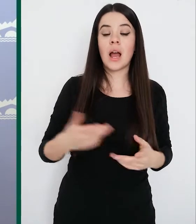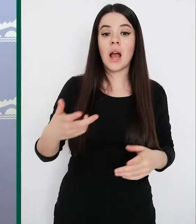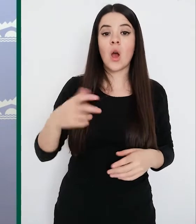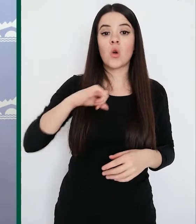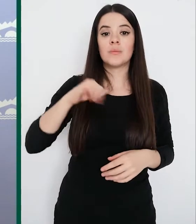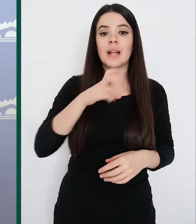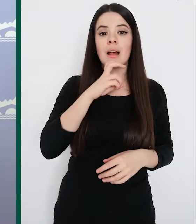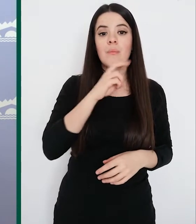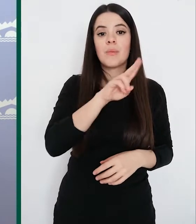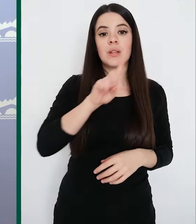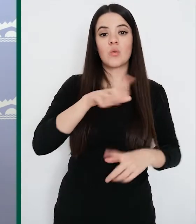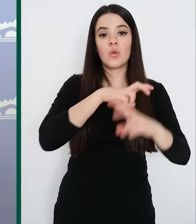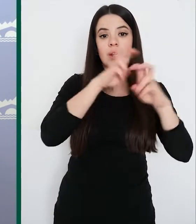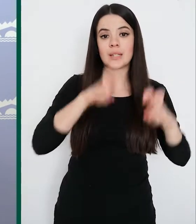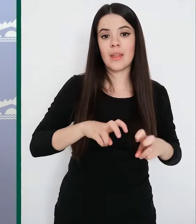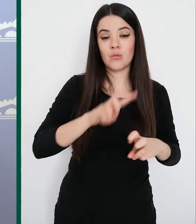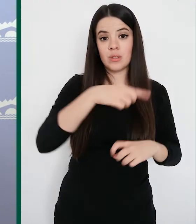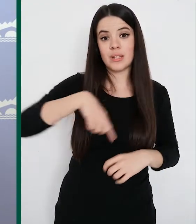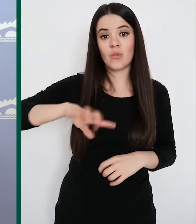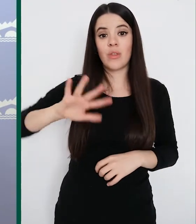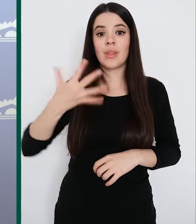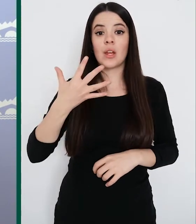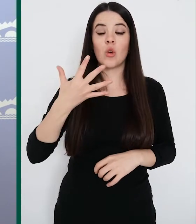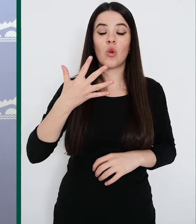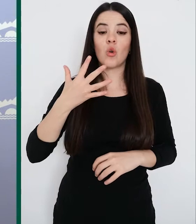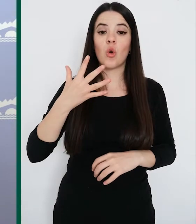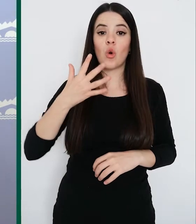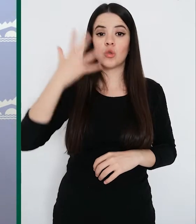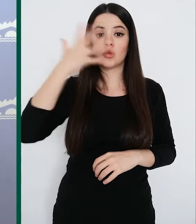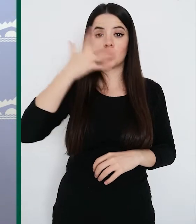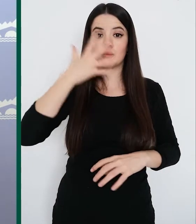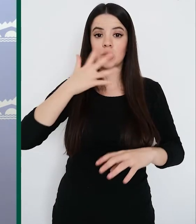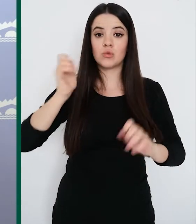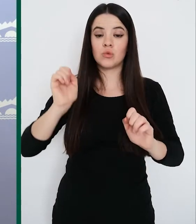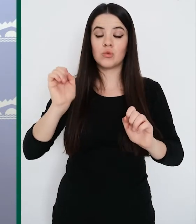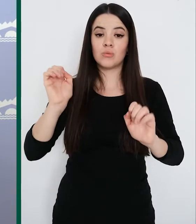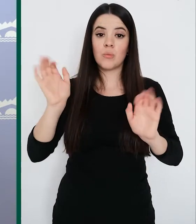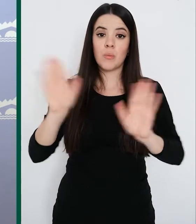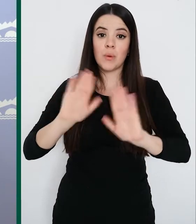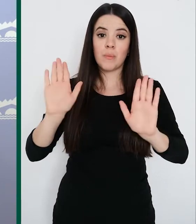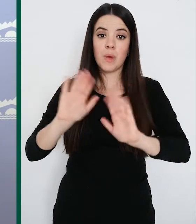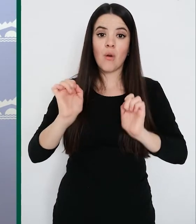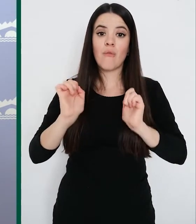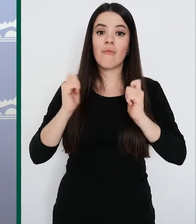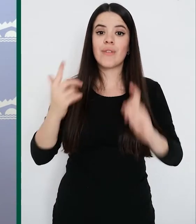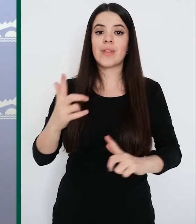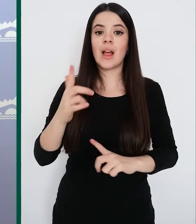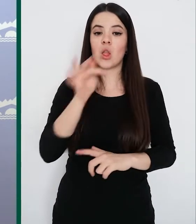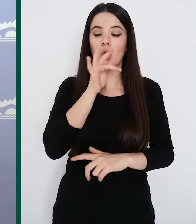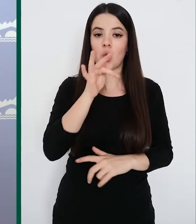De ellos 5 son aún sospechosos COVID, no tienen el diagnóstico confirmado. En la